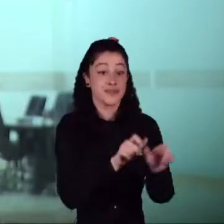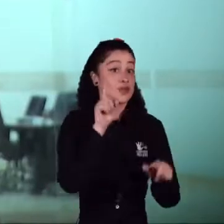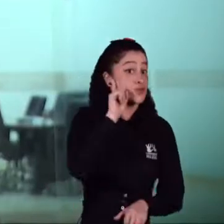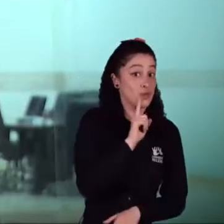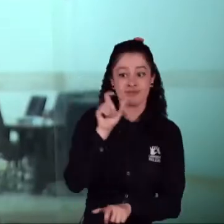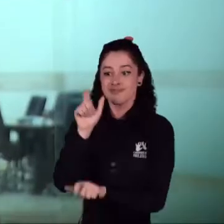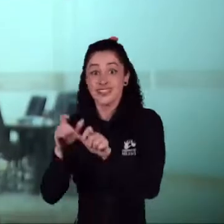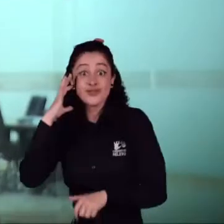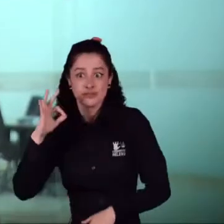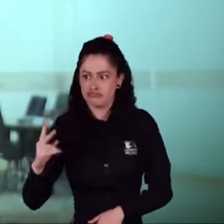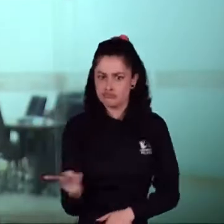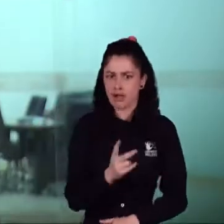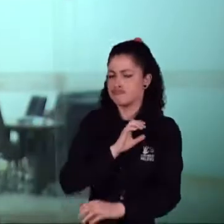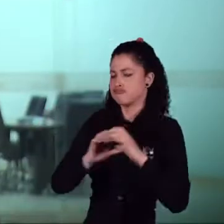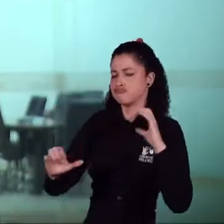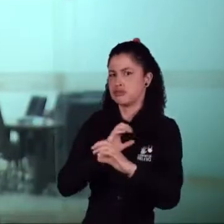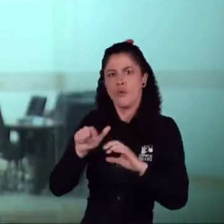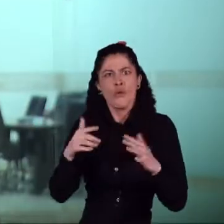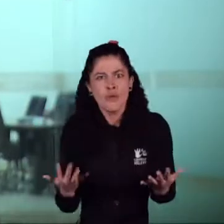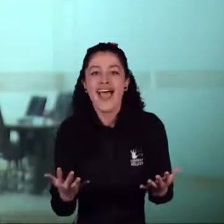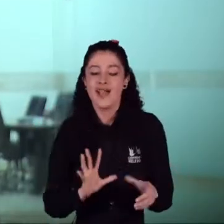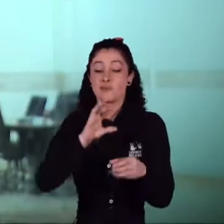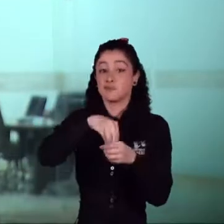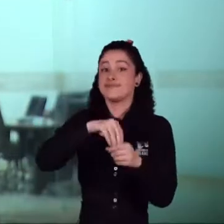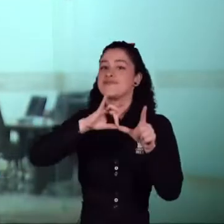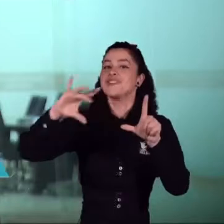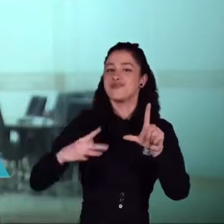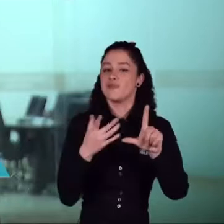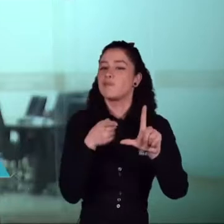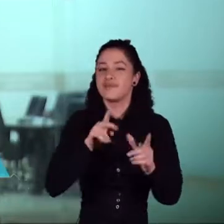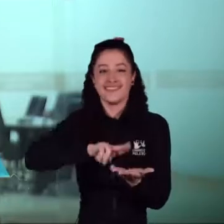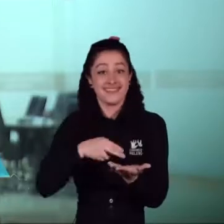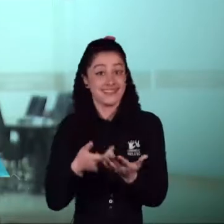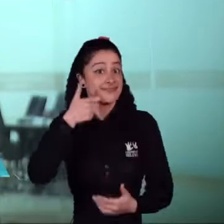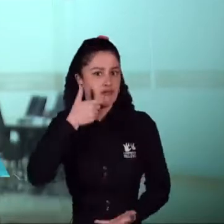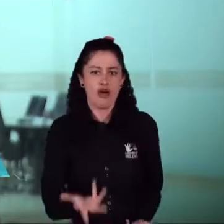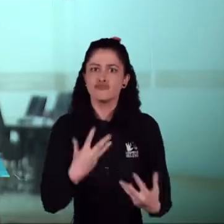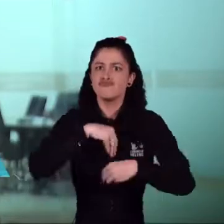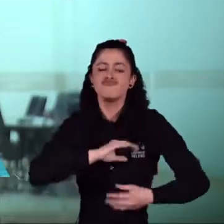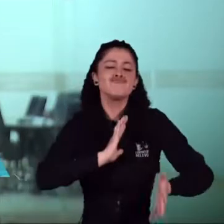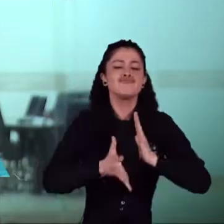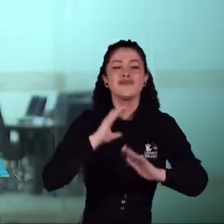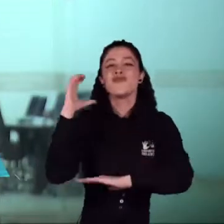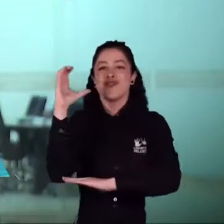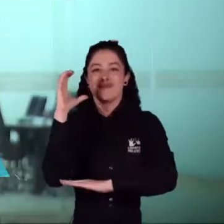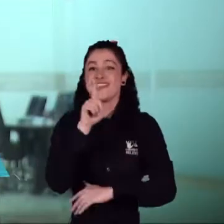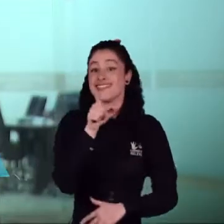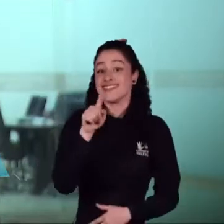comunicación bidireccional que permite a las personas sordas comunicarse con las personas oyentes, esto a través de un intérprete en lengua de señas